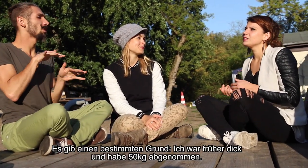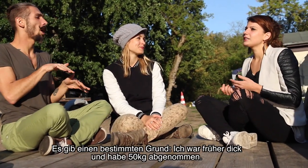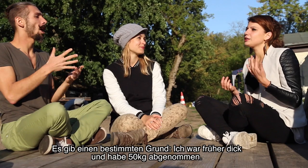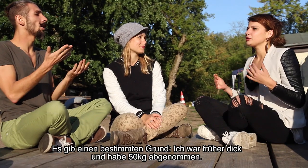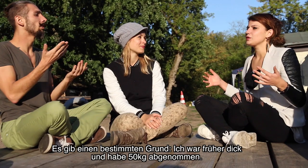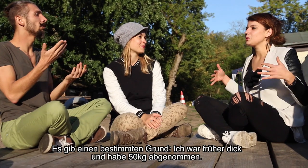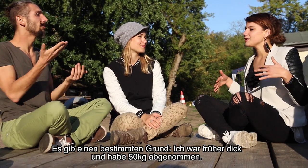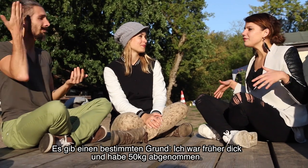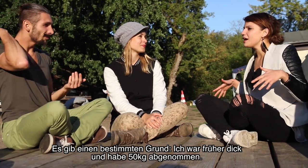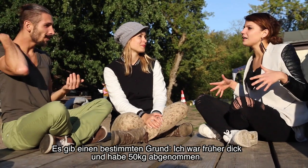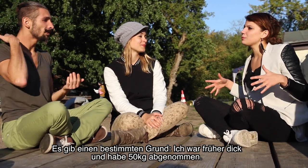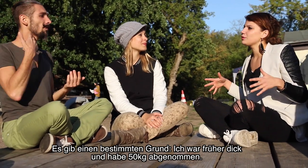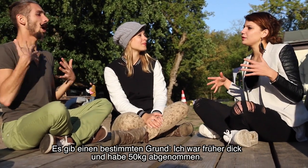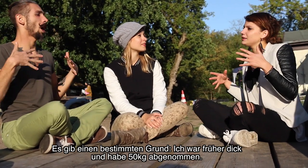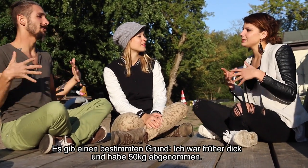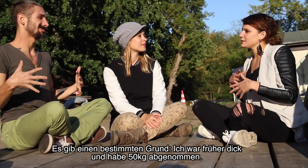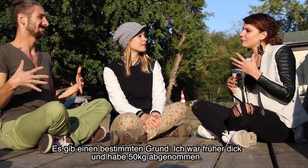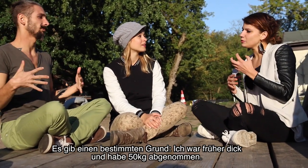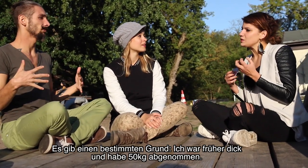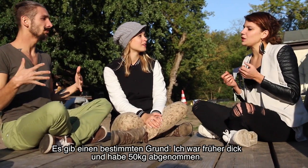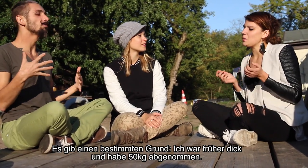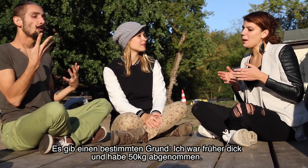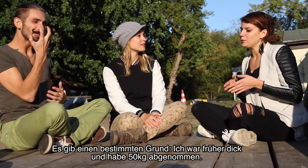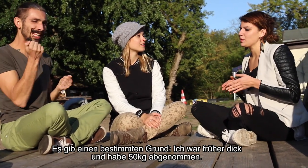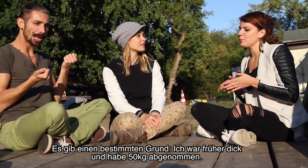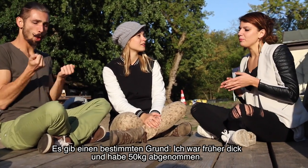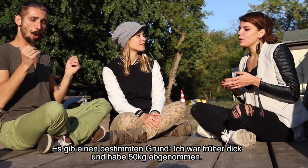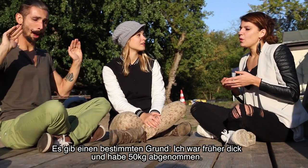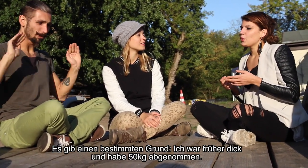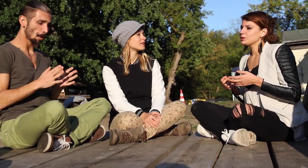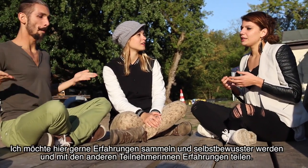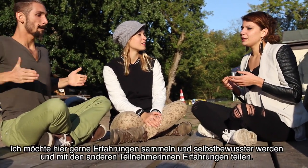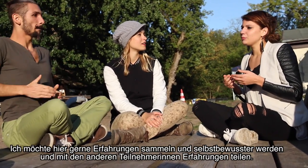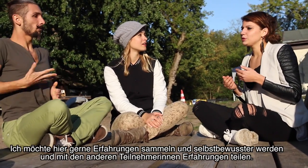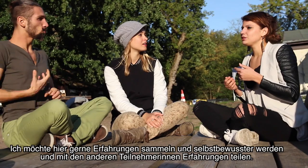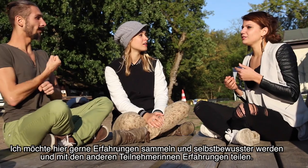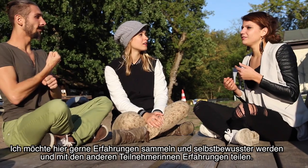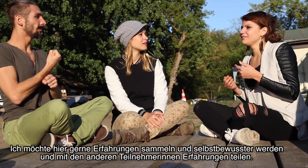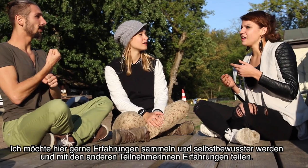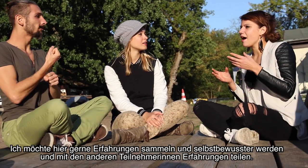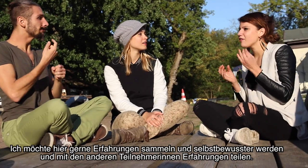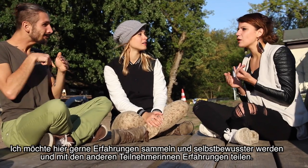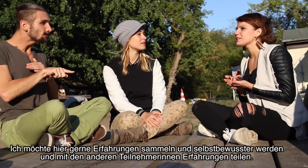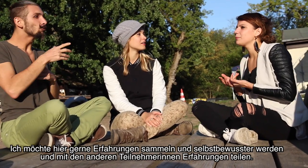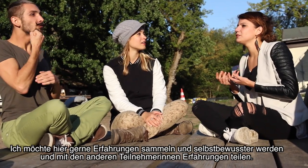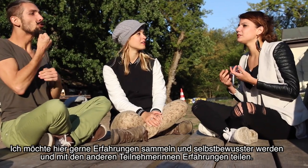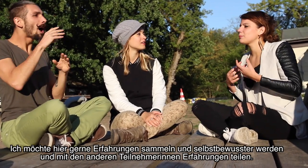da ich früher so dick war, habe ich insgesamt 50 Kilo abgenommen und möchte Erfahrungen sammeln, damit